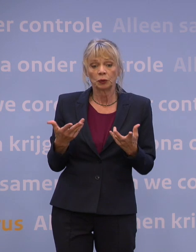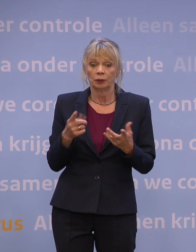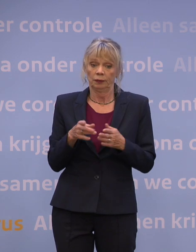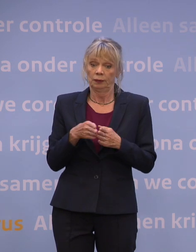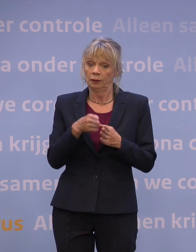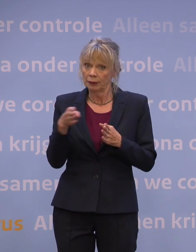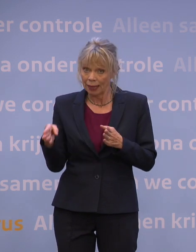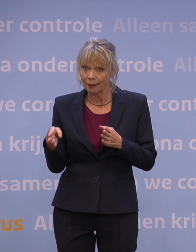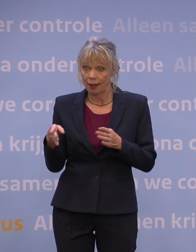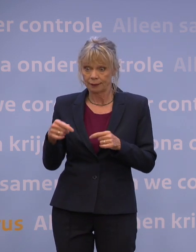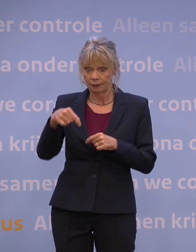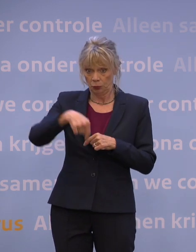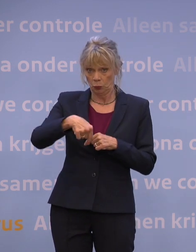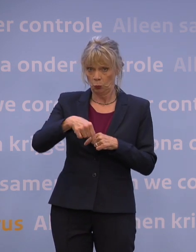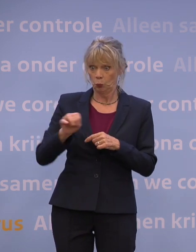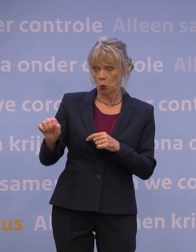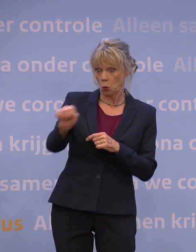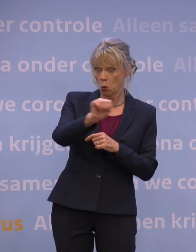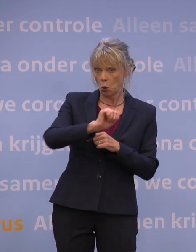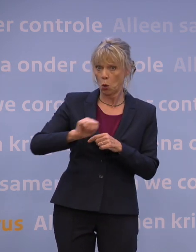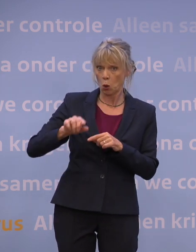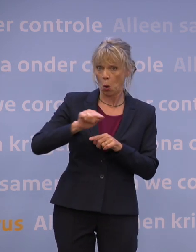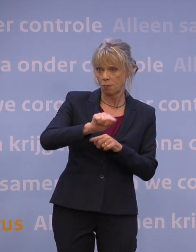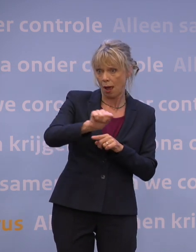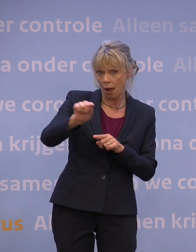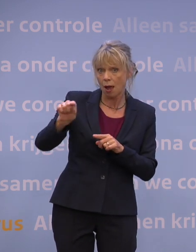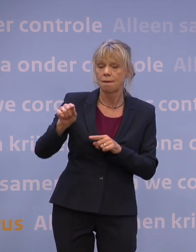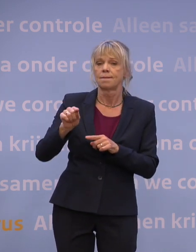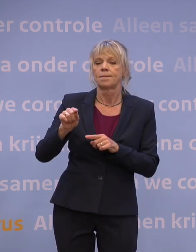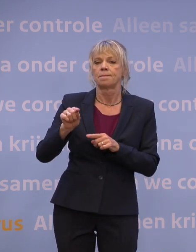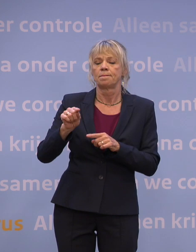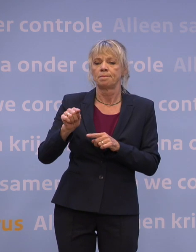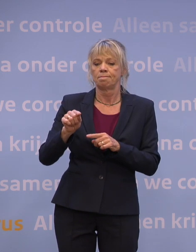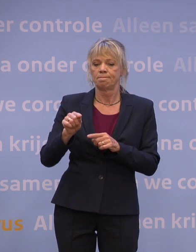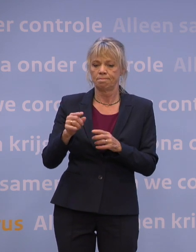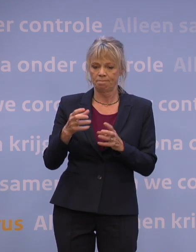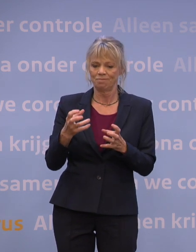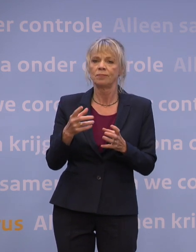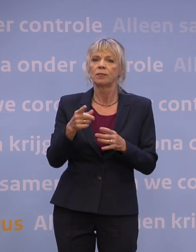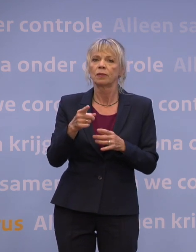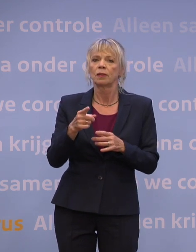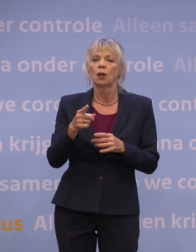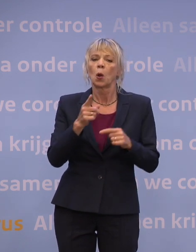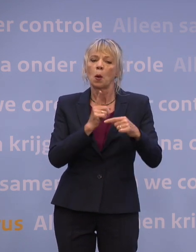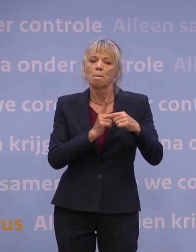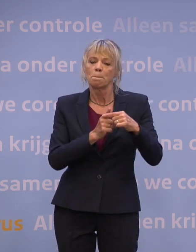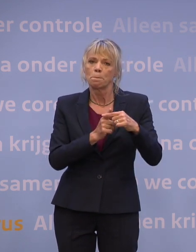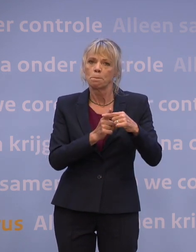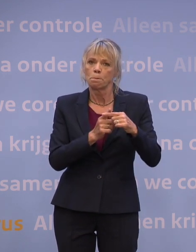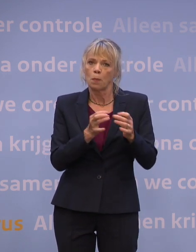Daarnaast wordt er nu in Europa nog gevraagd dat je het aantal positieve testen, dus het positieve testratio in